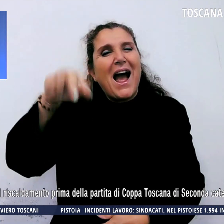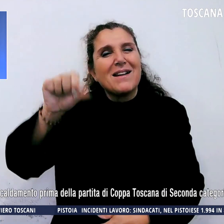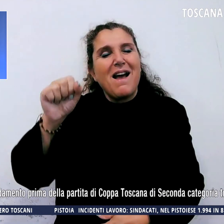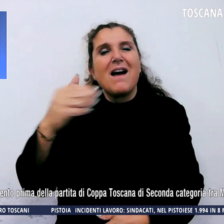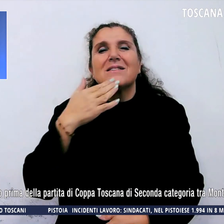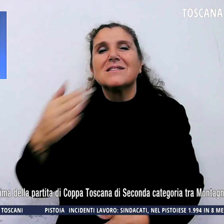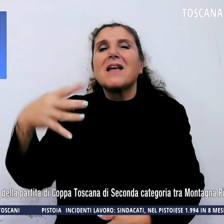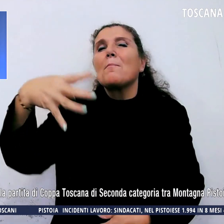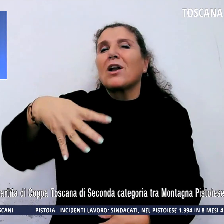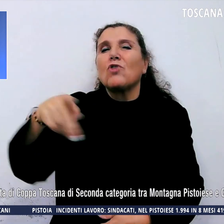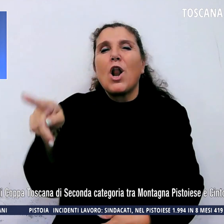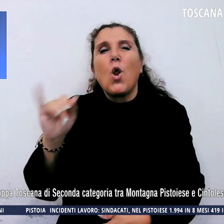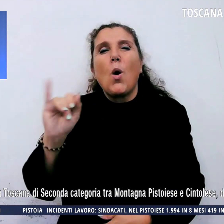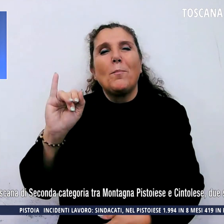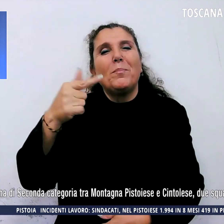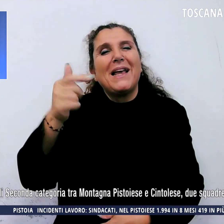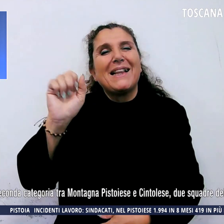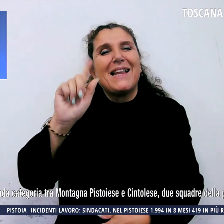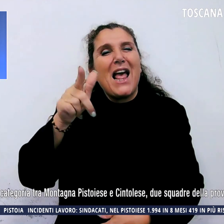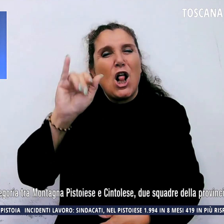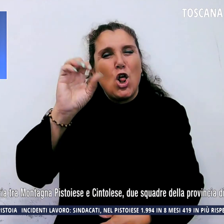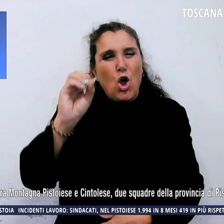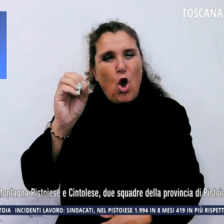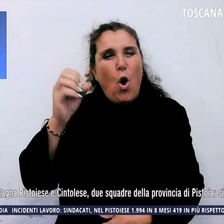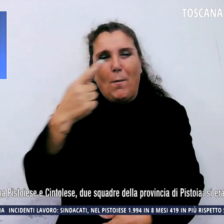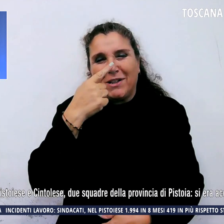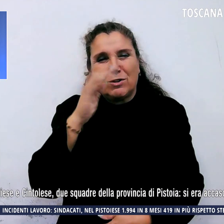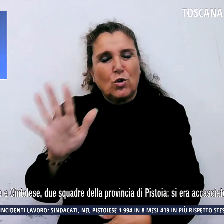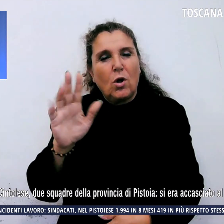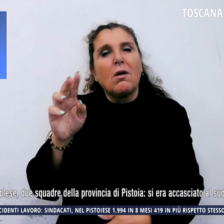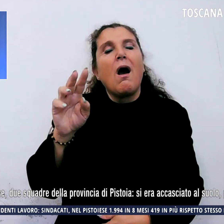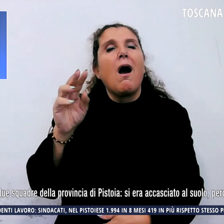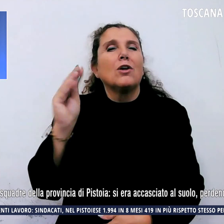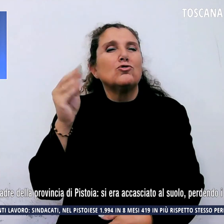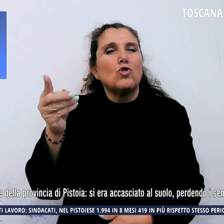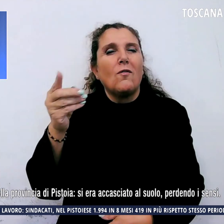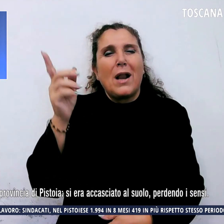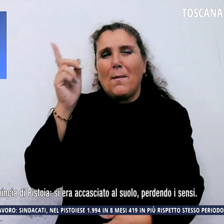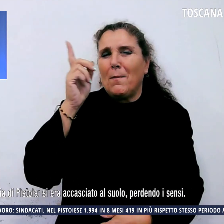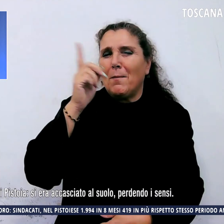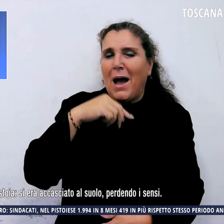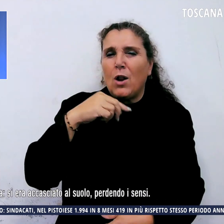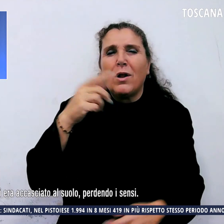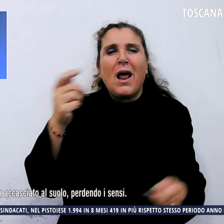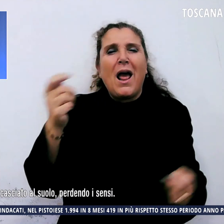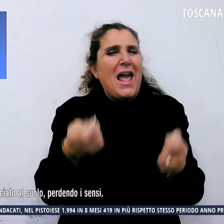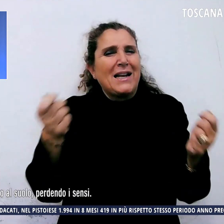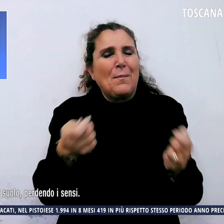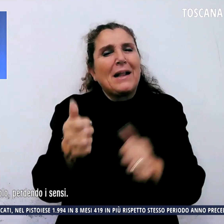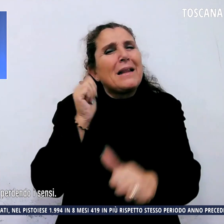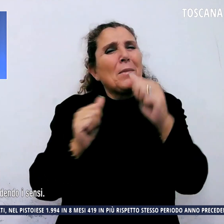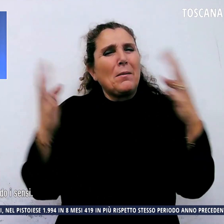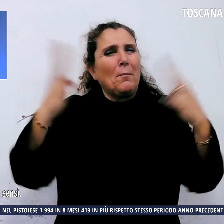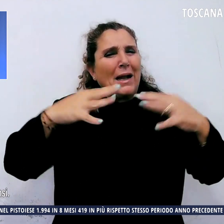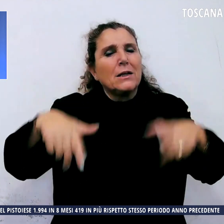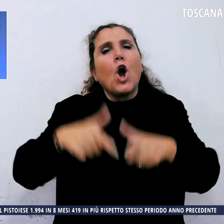nella provincia di Pistoia. Il 28enne aveva accusato un malore durante il riscaldamento prima della partita di Coppa Toscana